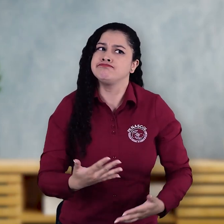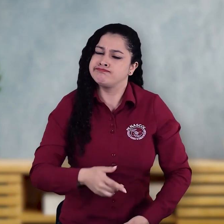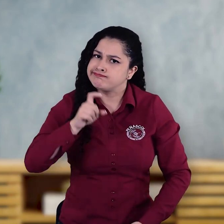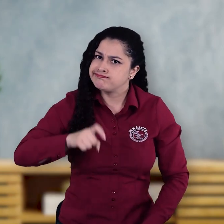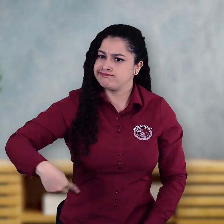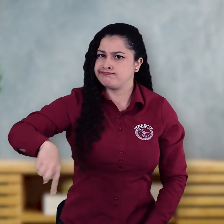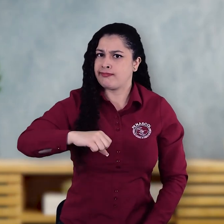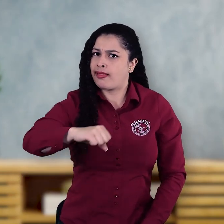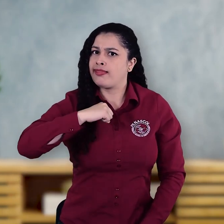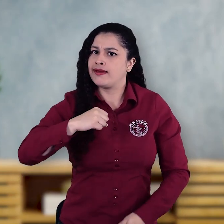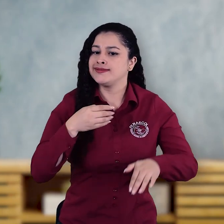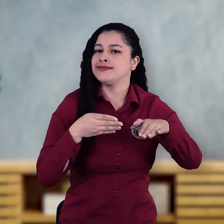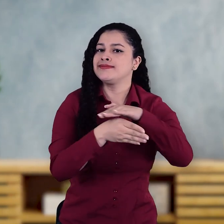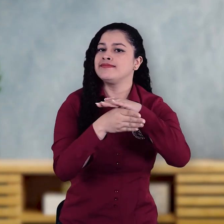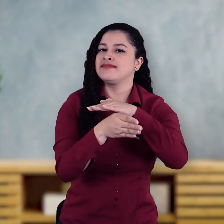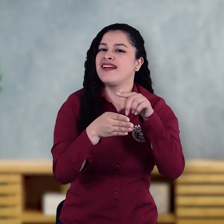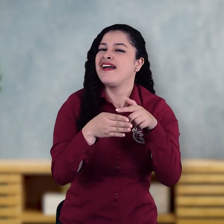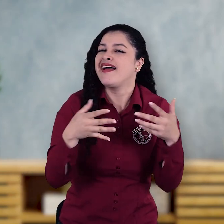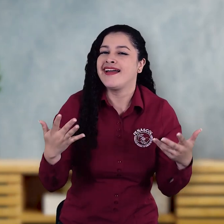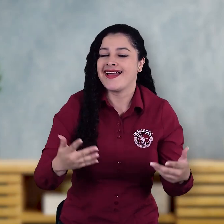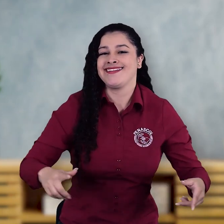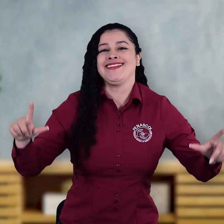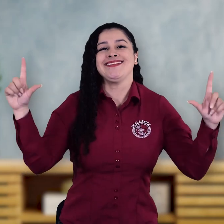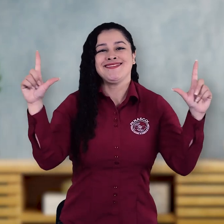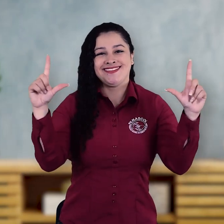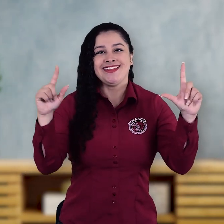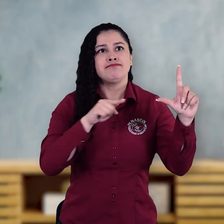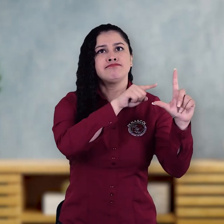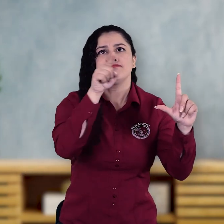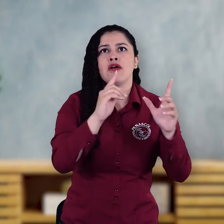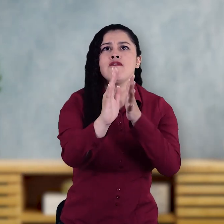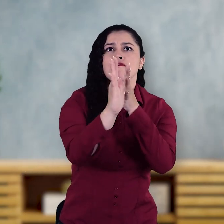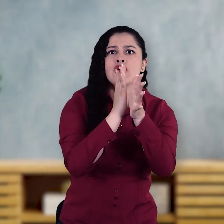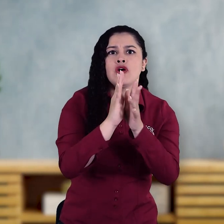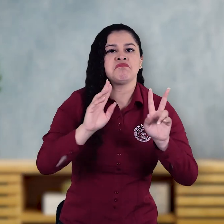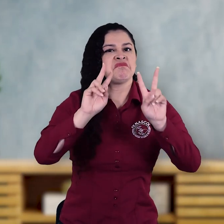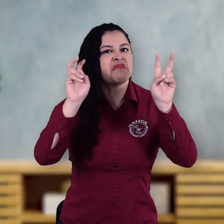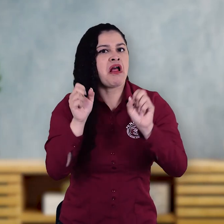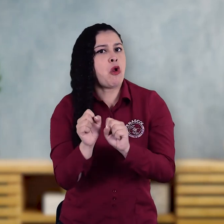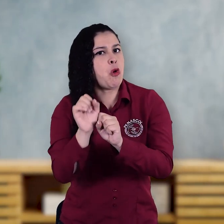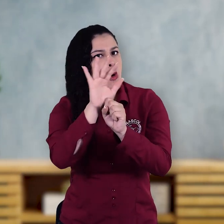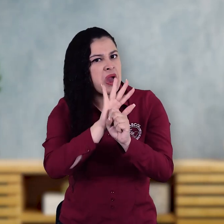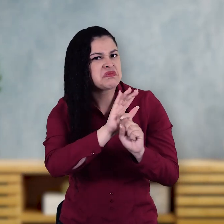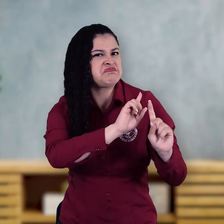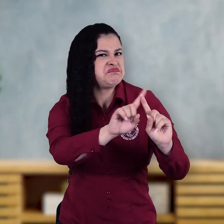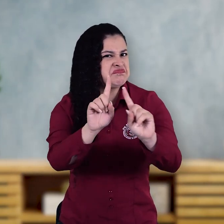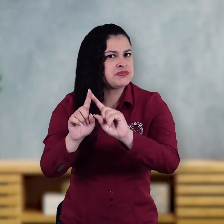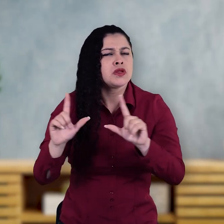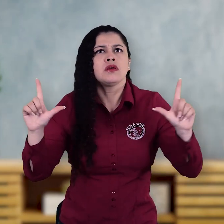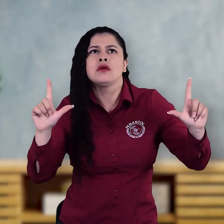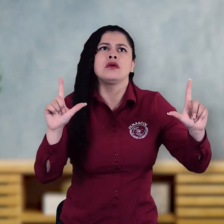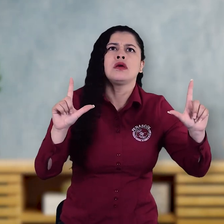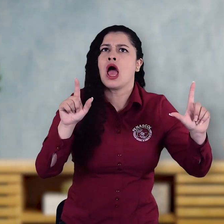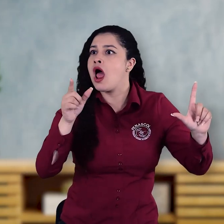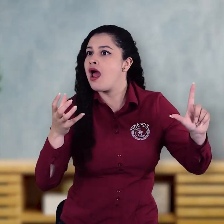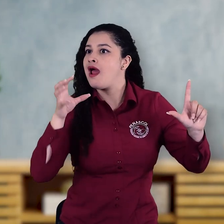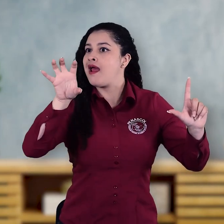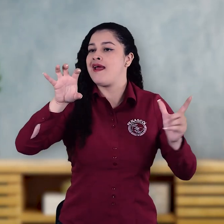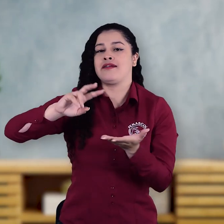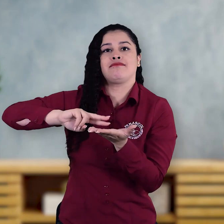accesibilidad de las personas sordas a la información en la televisión nacional. Puesto que en todos los temas relacionados con el COVID-19, se incorpora el